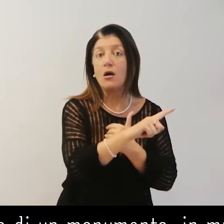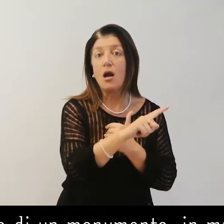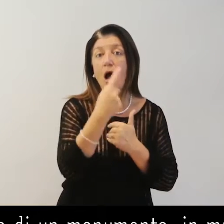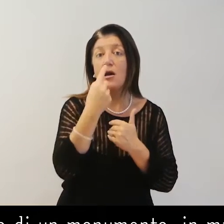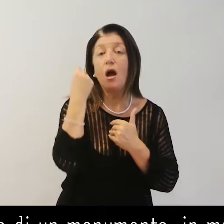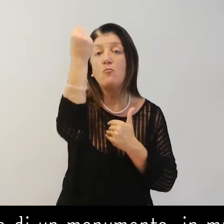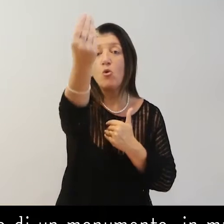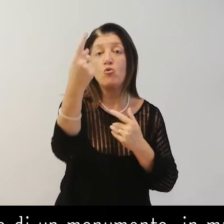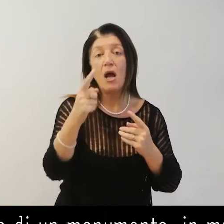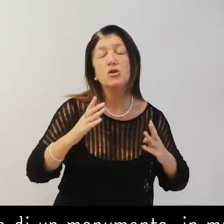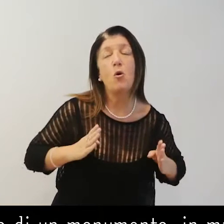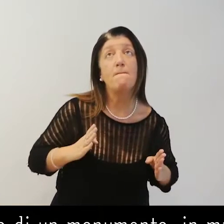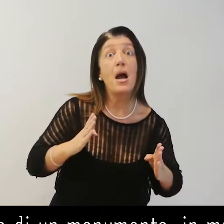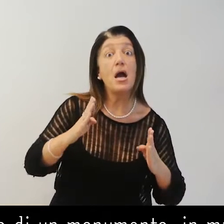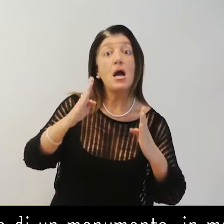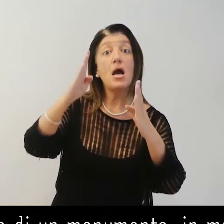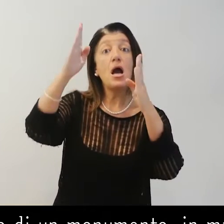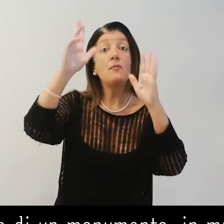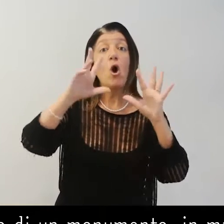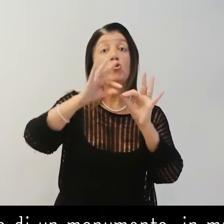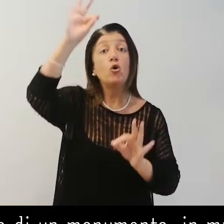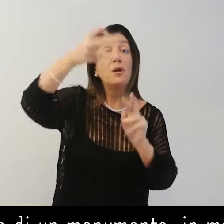di Ferrara, alto più di 8 metri di altezza.